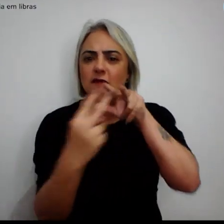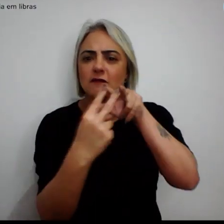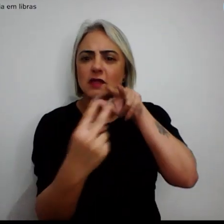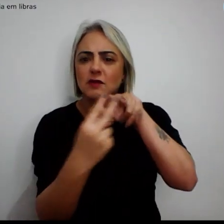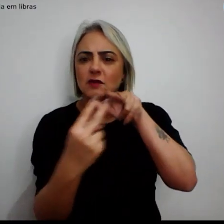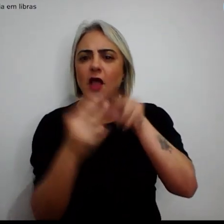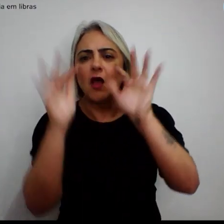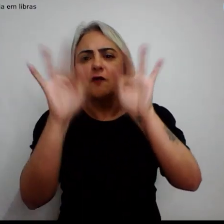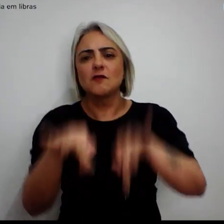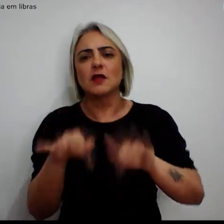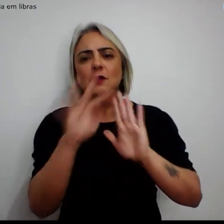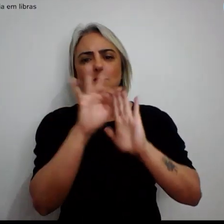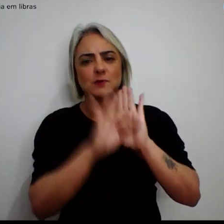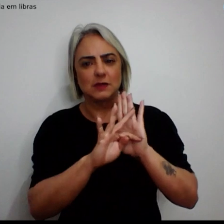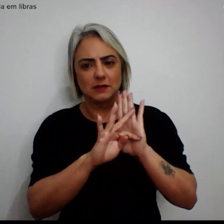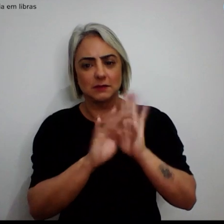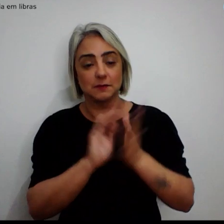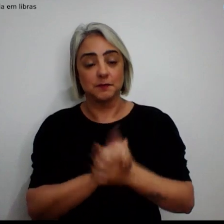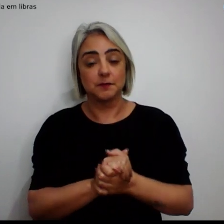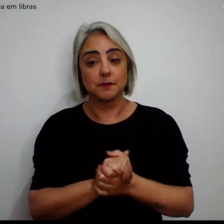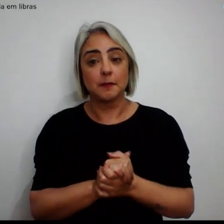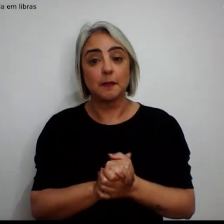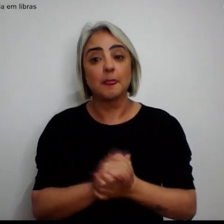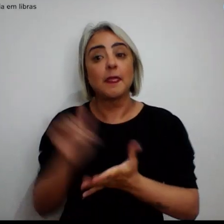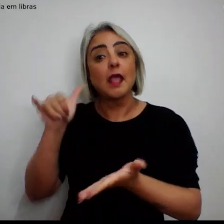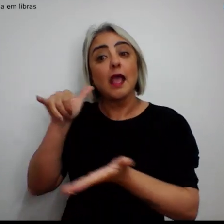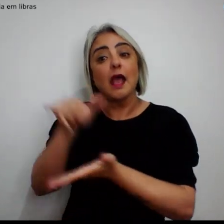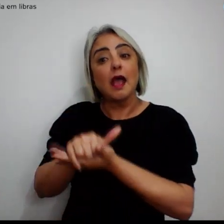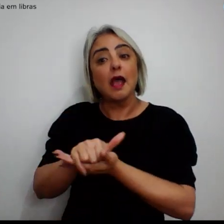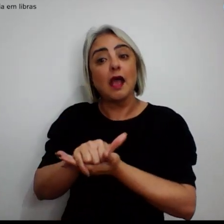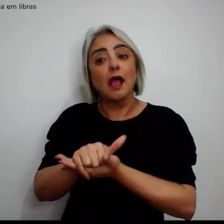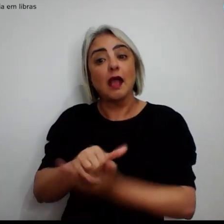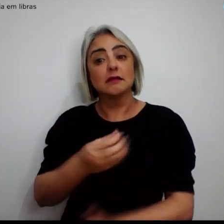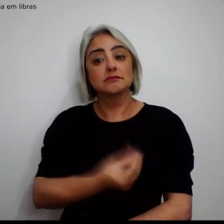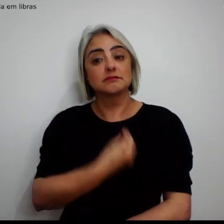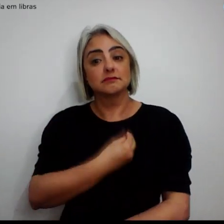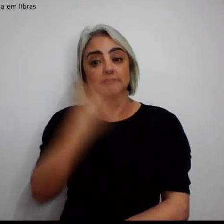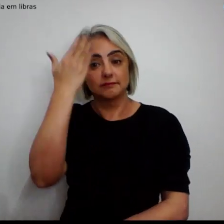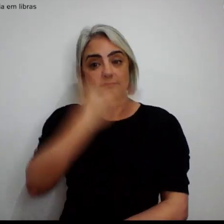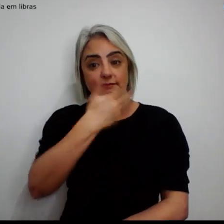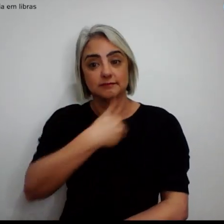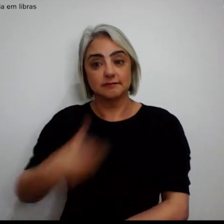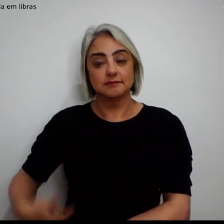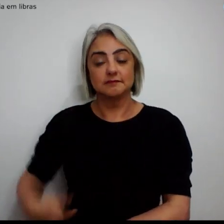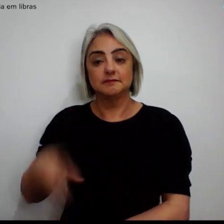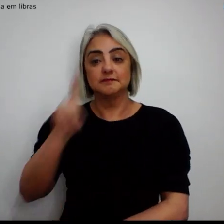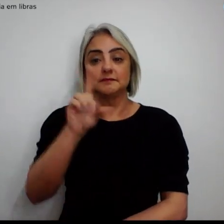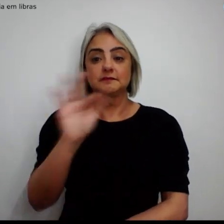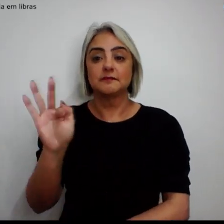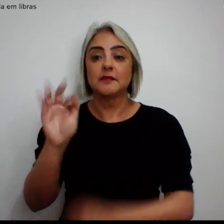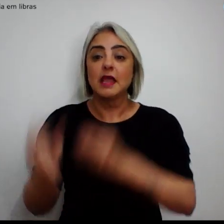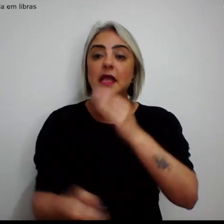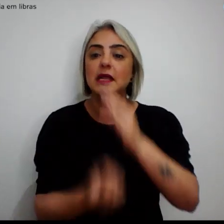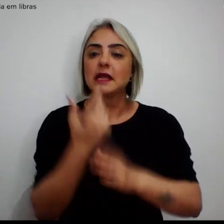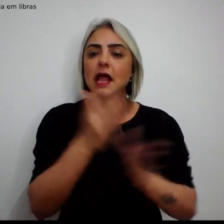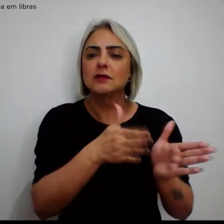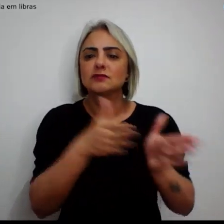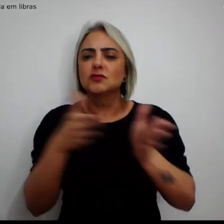desta matéria. Aplicativo Prova de Vida GDF Criado durante a pandemia